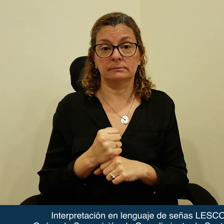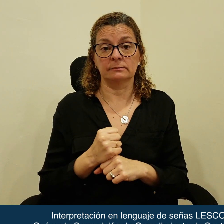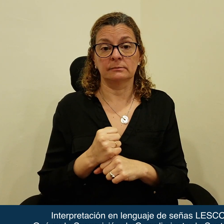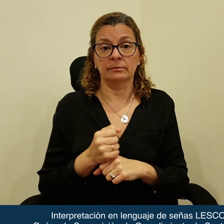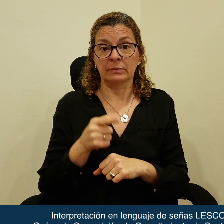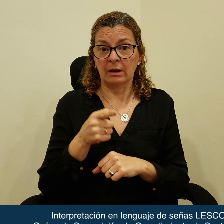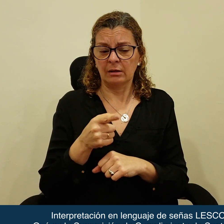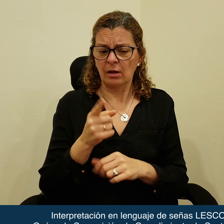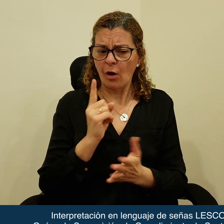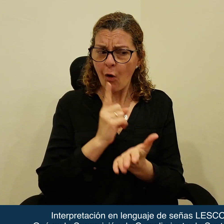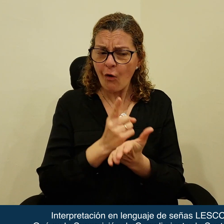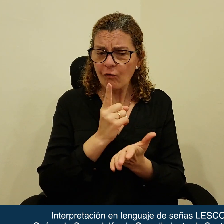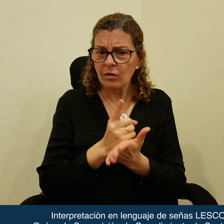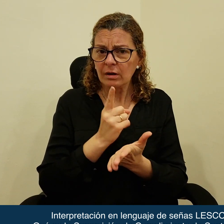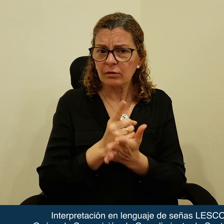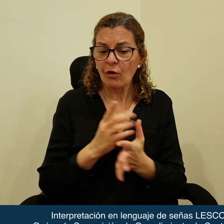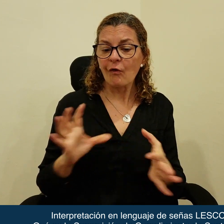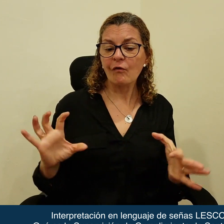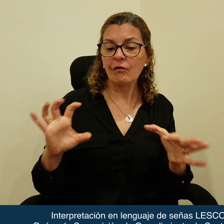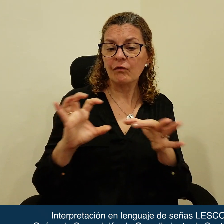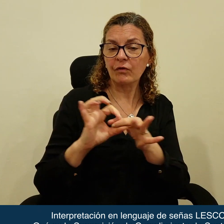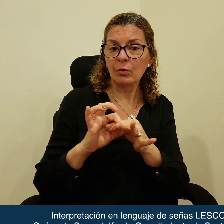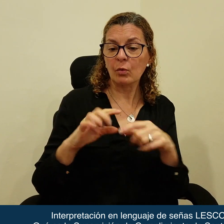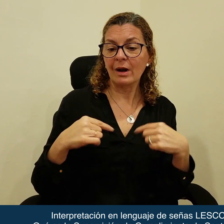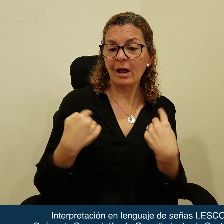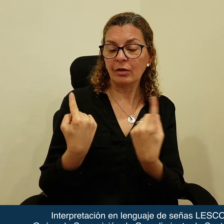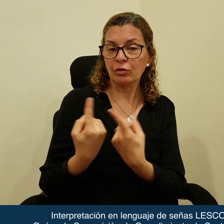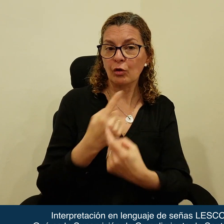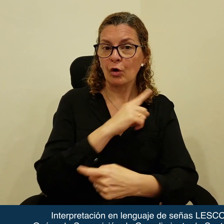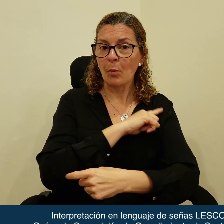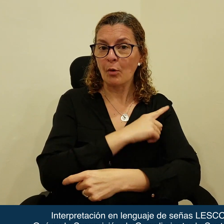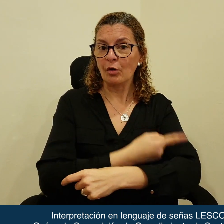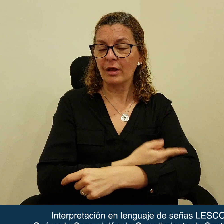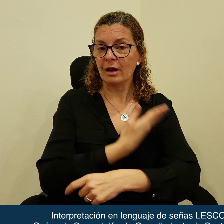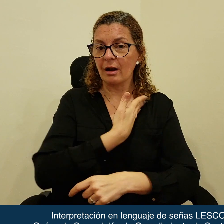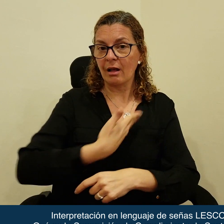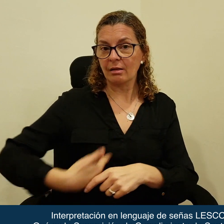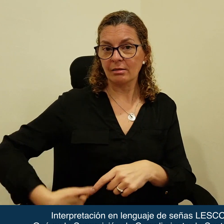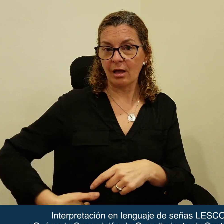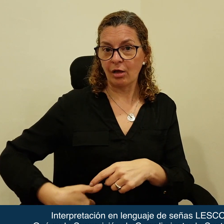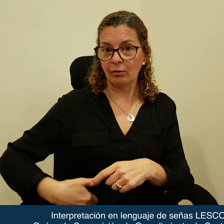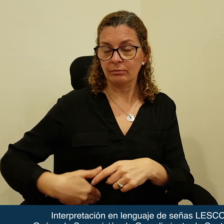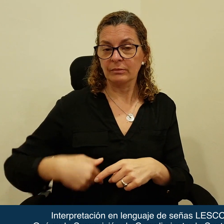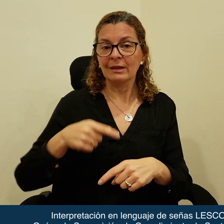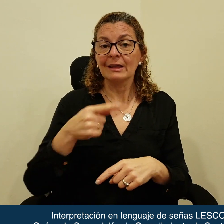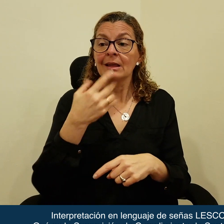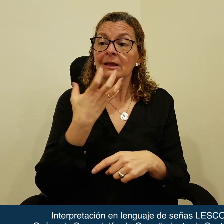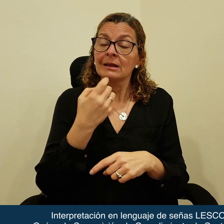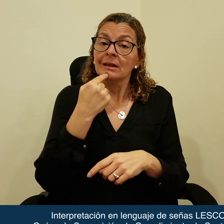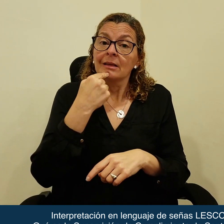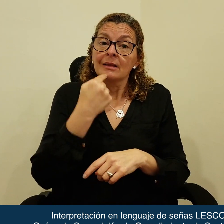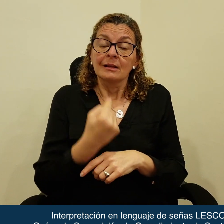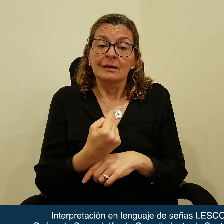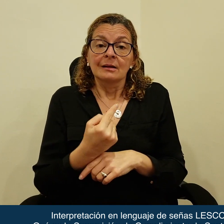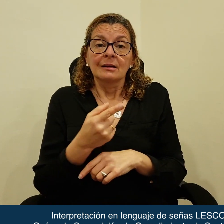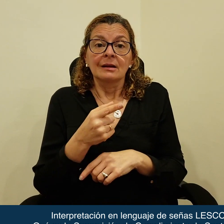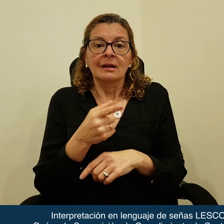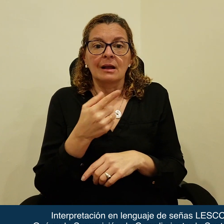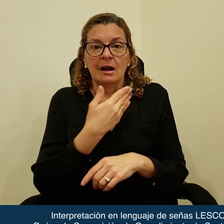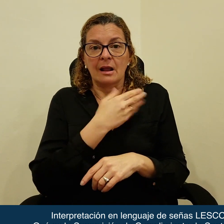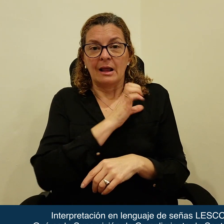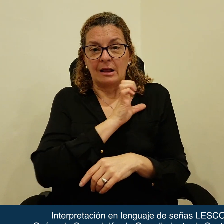Esta obligación vincula a todos los poderes y órganos del Estado, es decir, que el